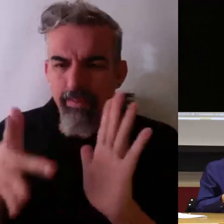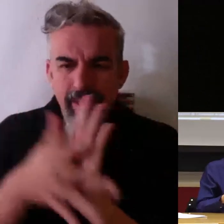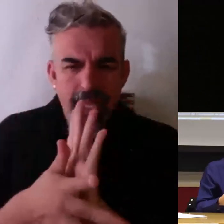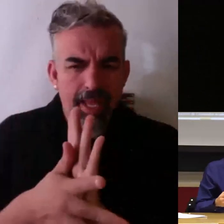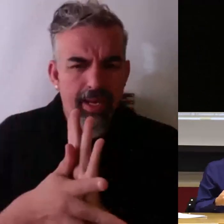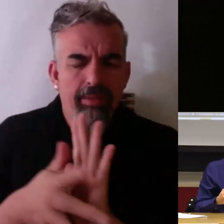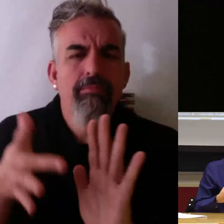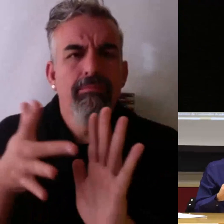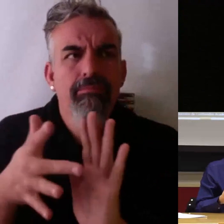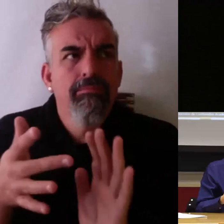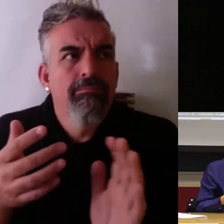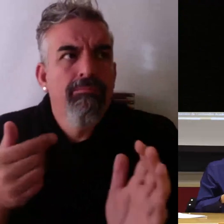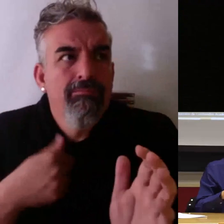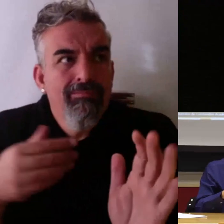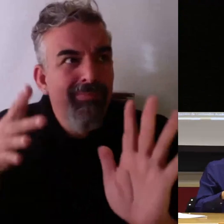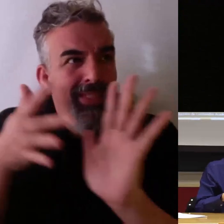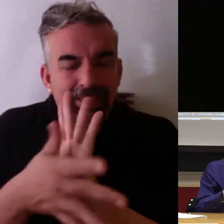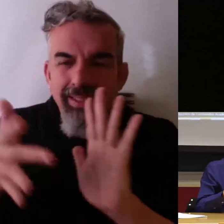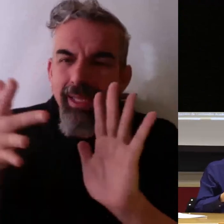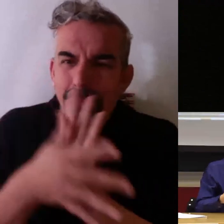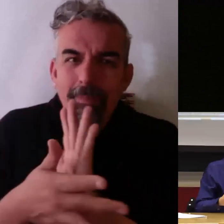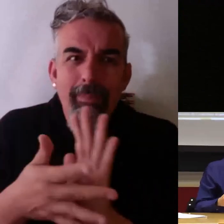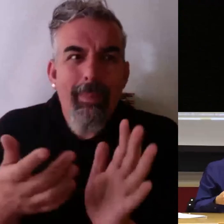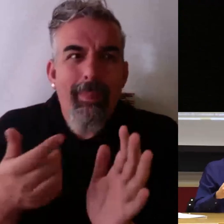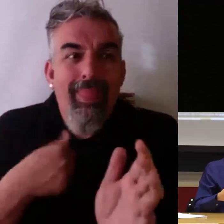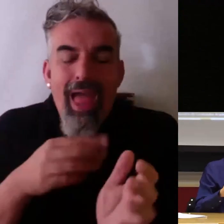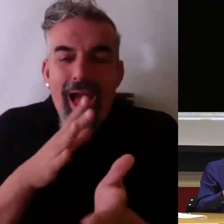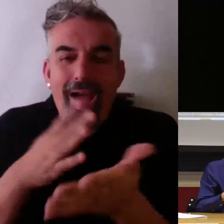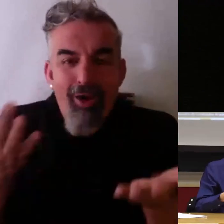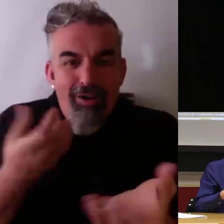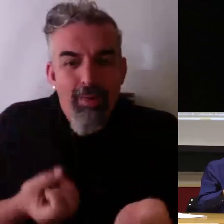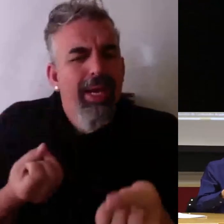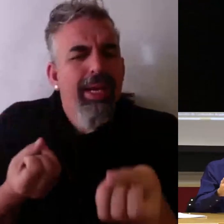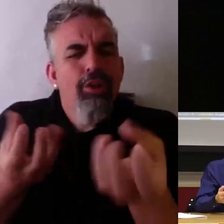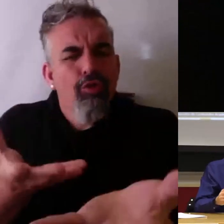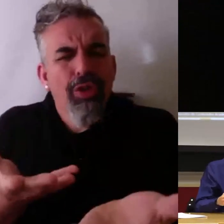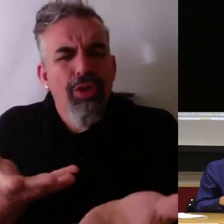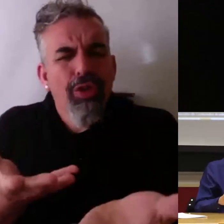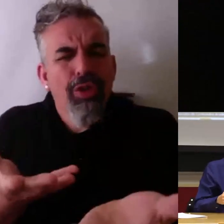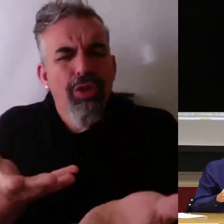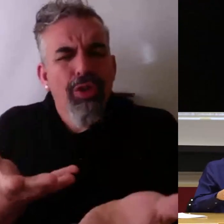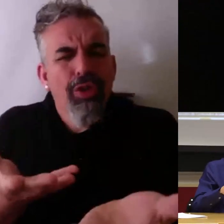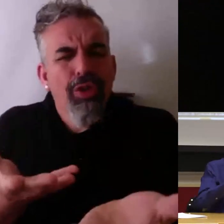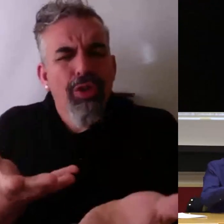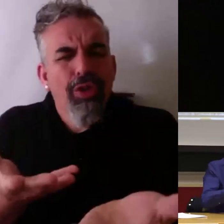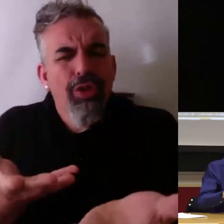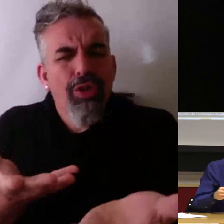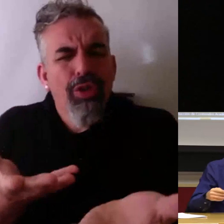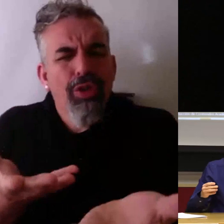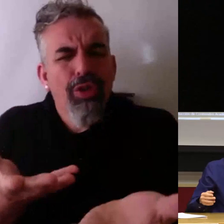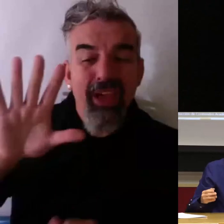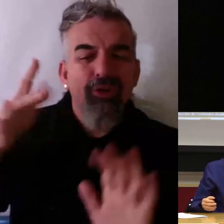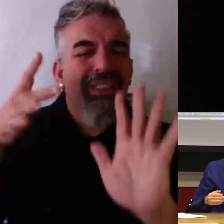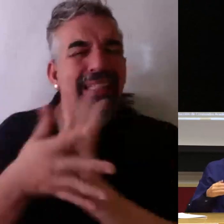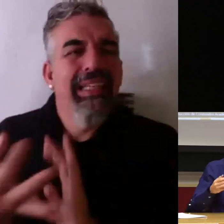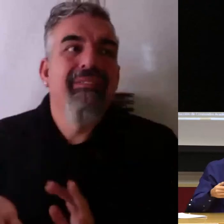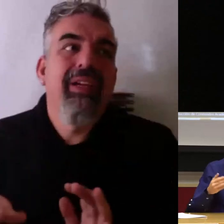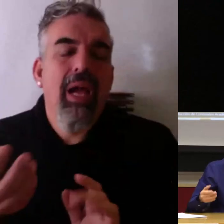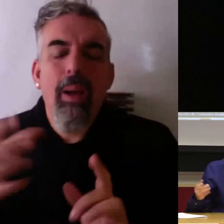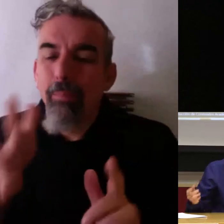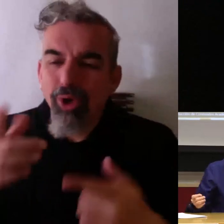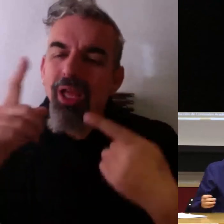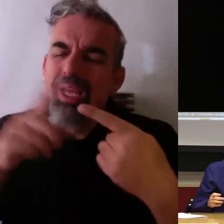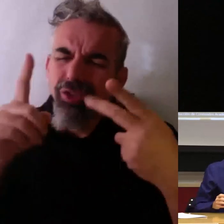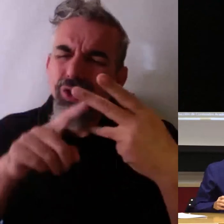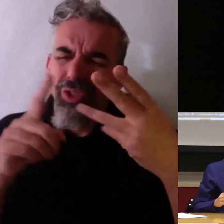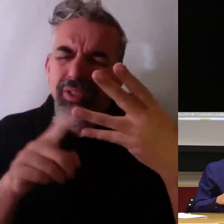después qué resultados habéis obtenido un 5 esto quiere decir que esto es por esto por esto me